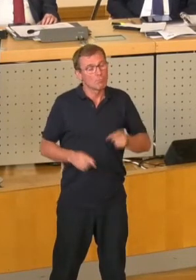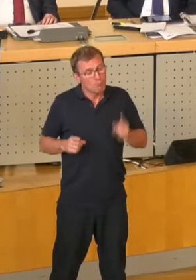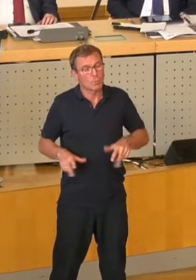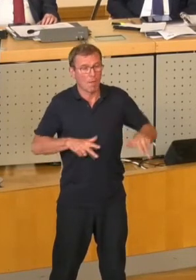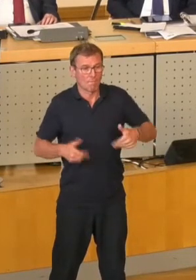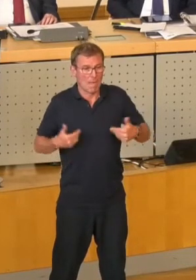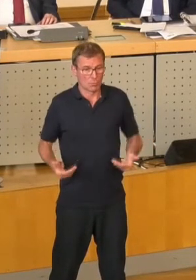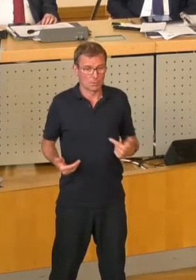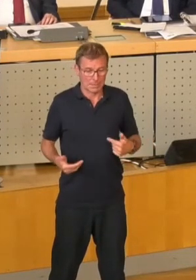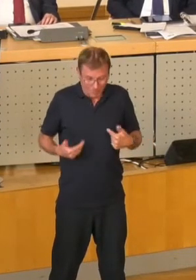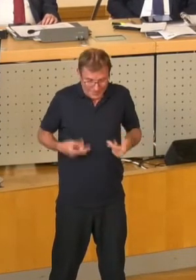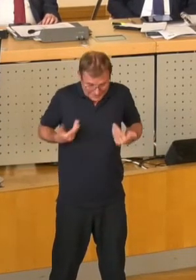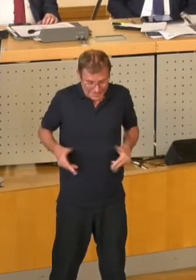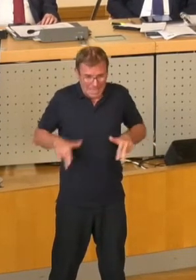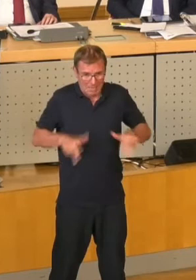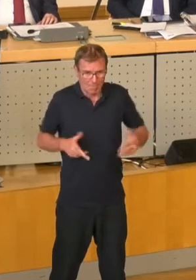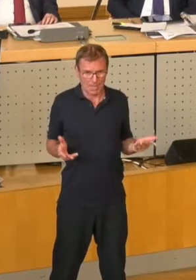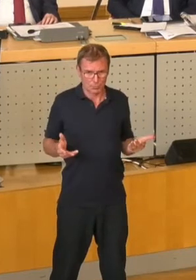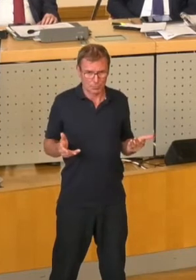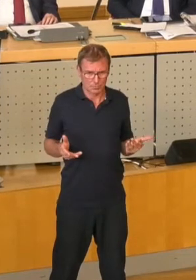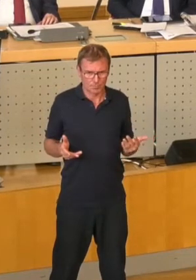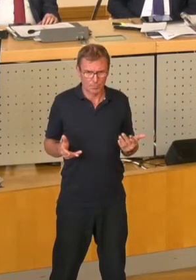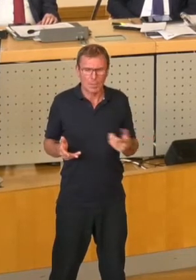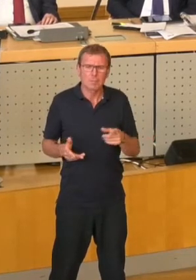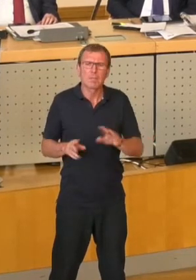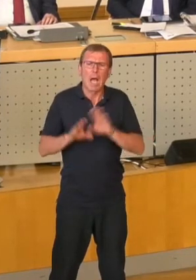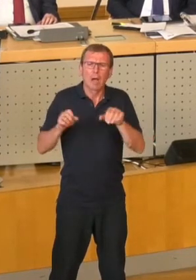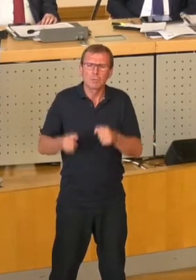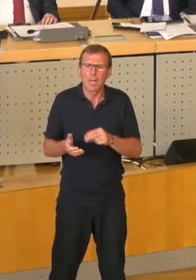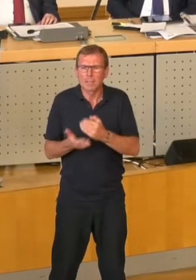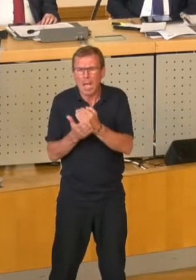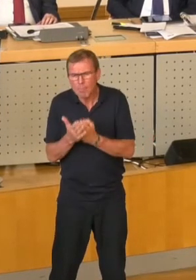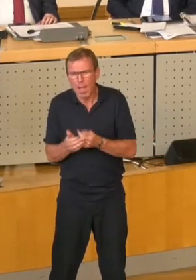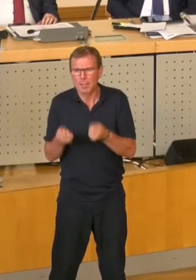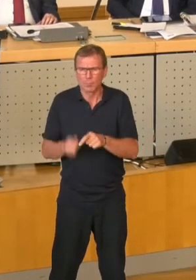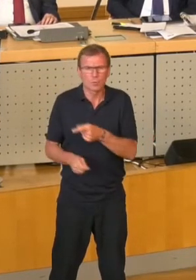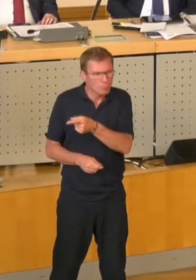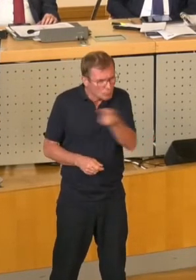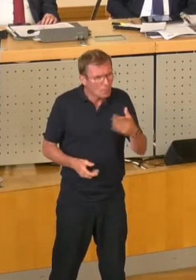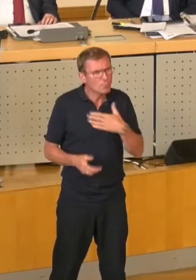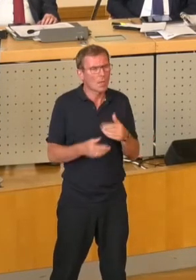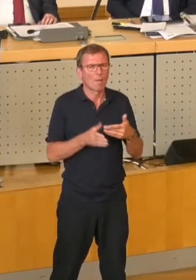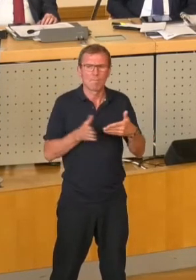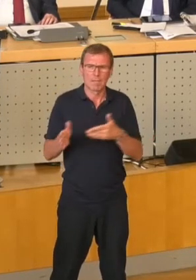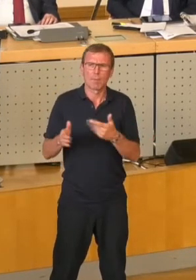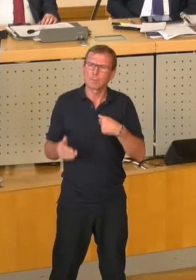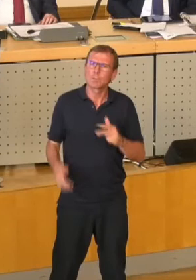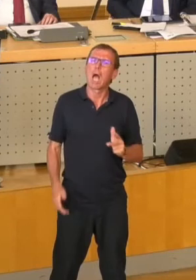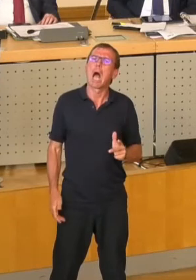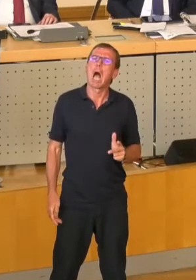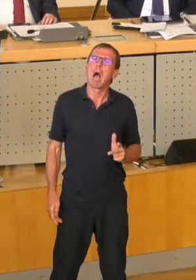und da haben Sie ja auch wesentliche Beschlüsse mit dem Haushaltsplan auf den Weg gebracht, die in der modernen